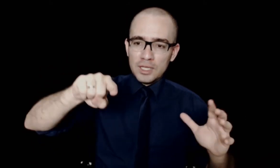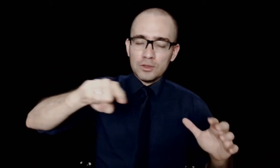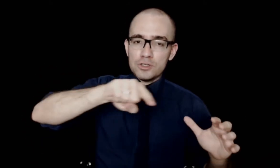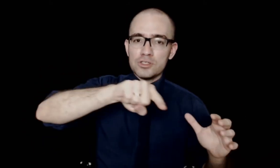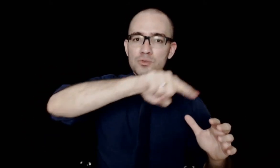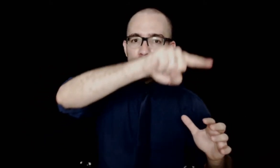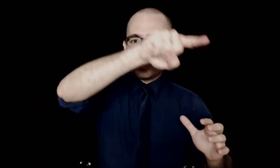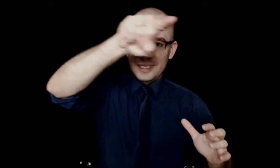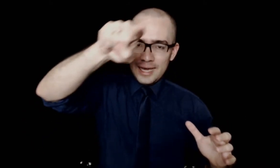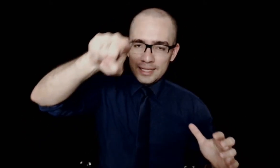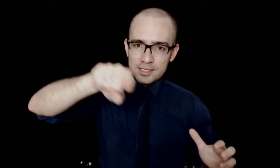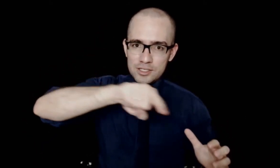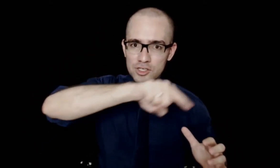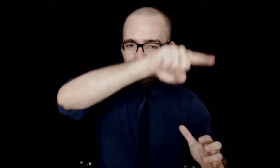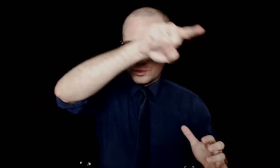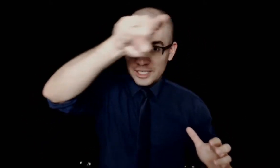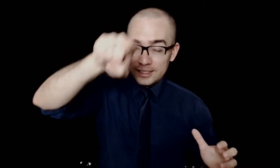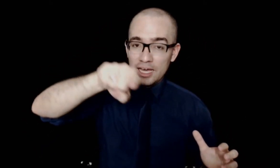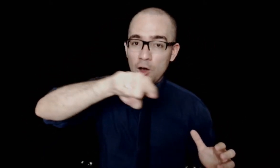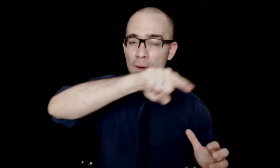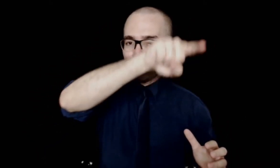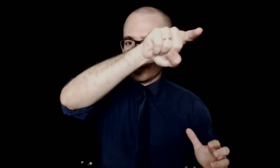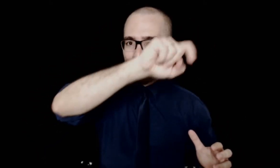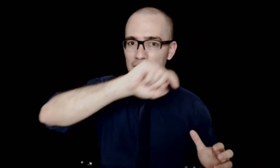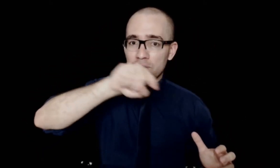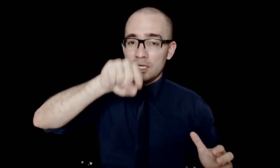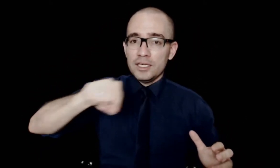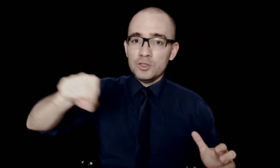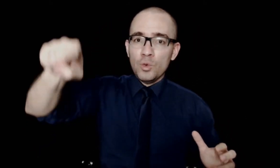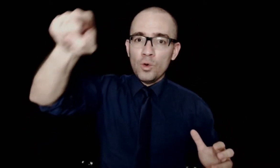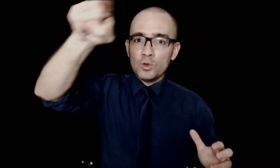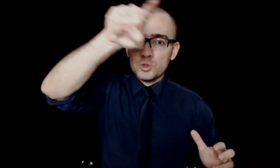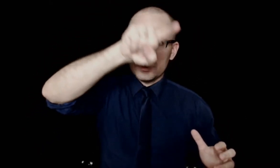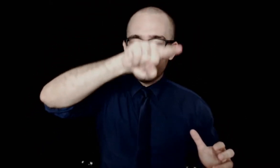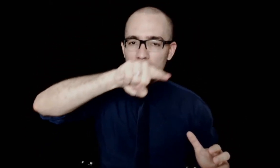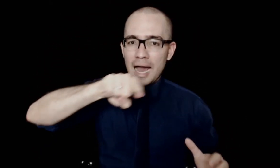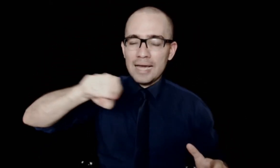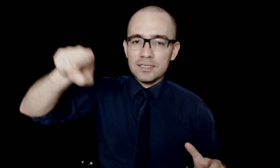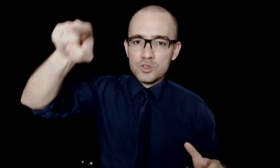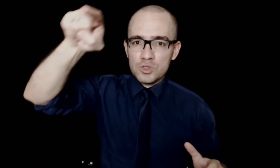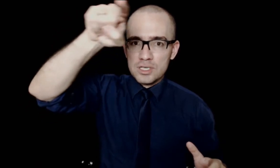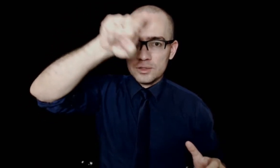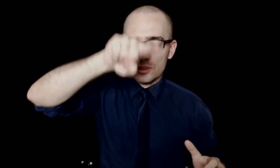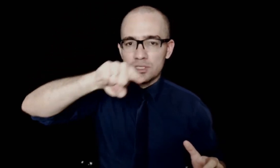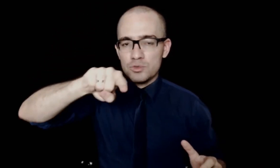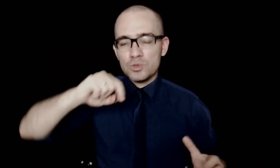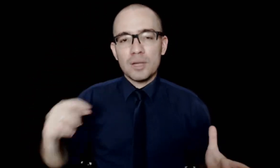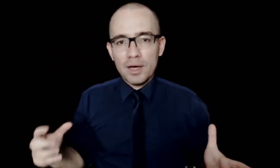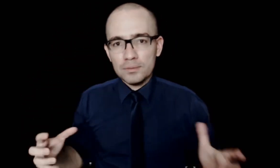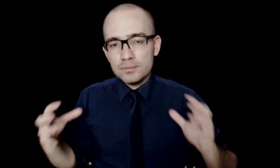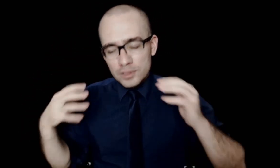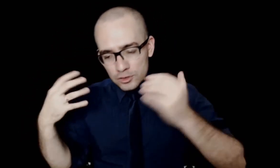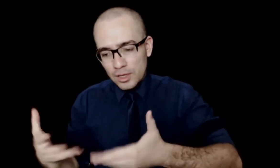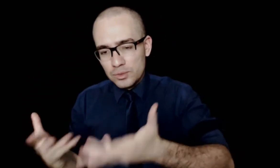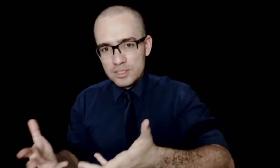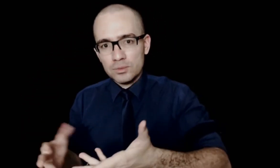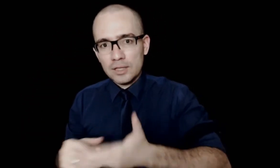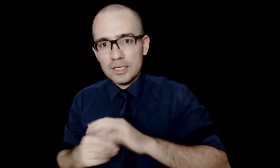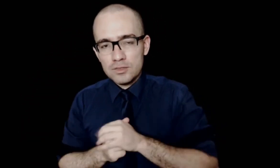de um lado, nós temos o que é desejado, o é ideal para um trabalho. E do outro, ainda associado, nós temos o trabalho que, de fato, é executado, a